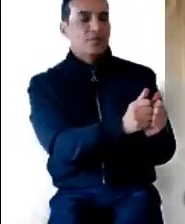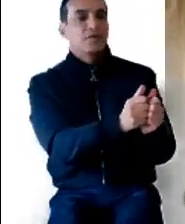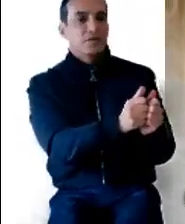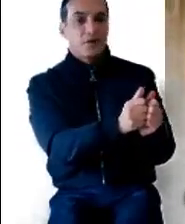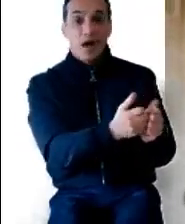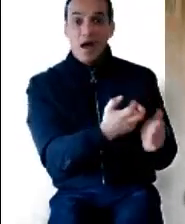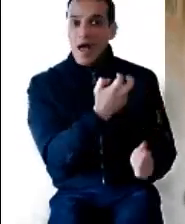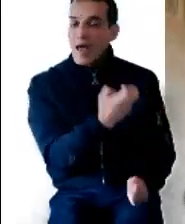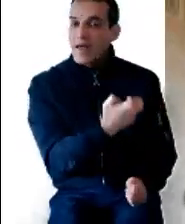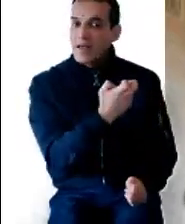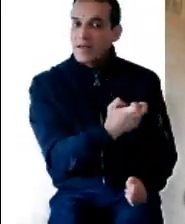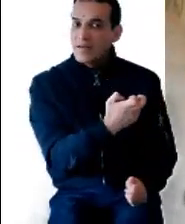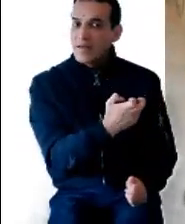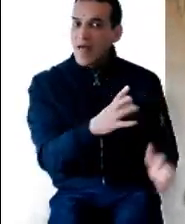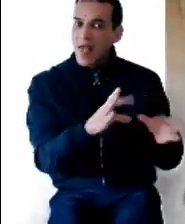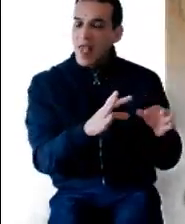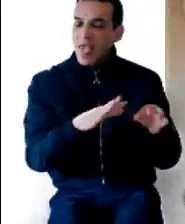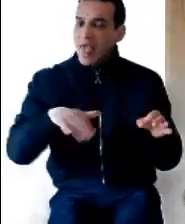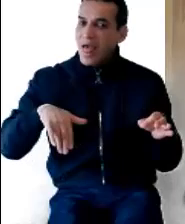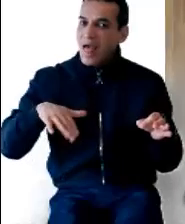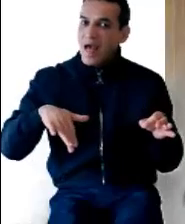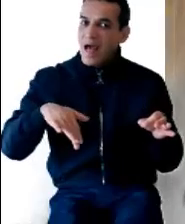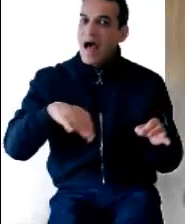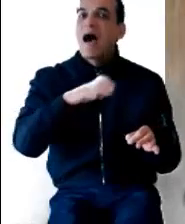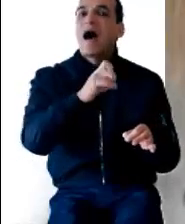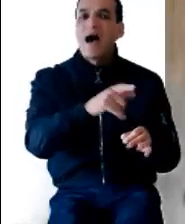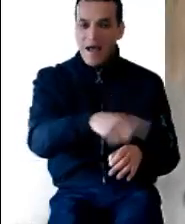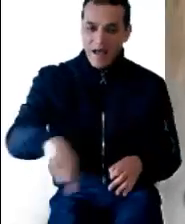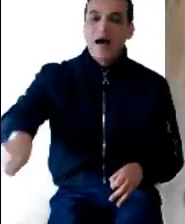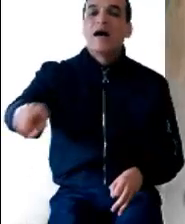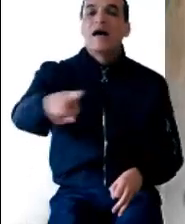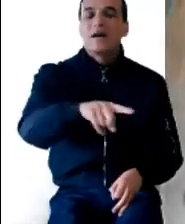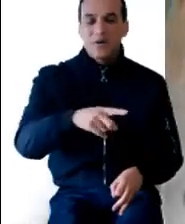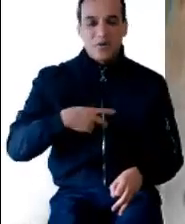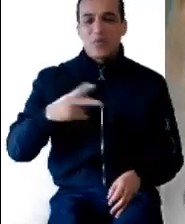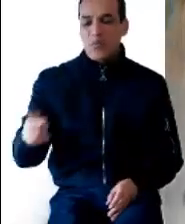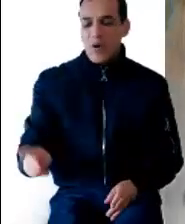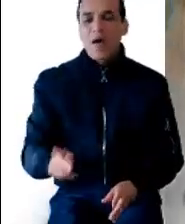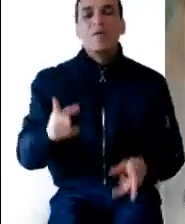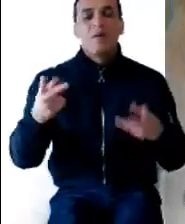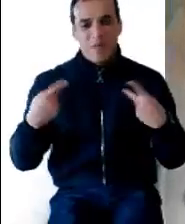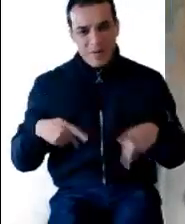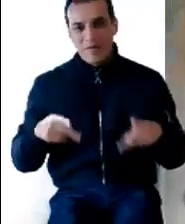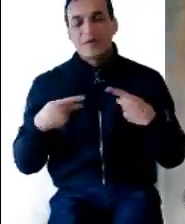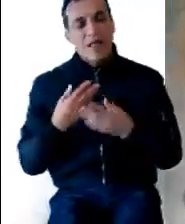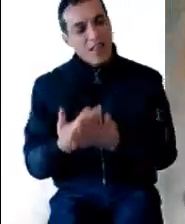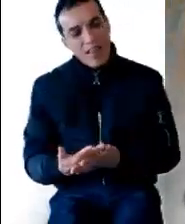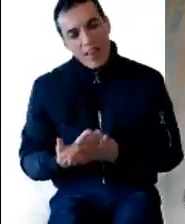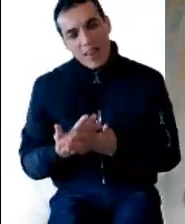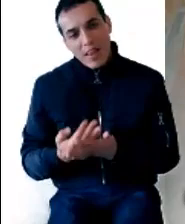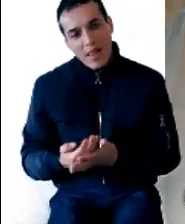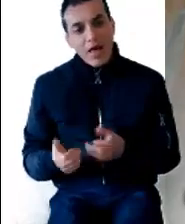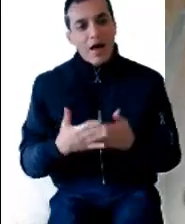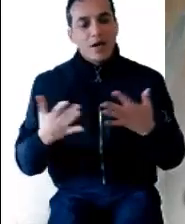Con estas palabras quiere San Lucas indicarnos que la espera de un pueblo por tantos años sostenida